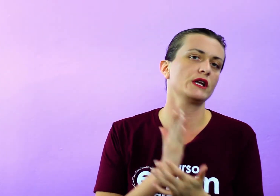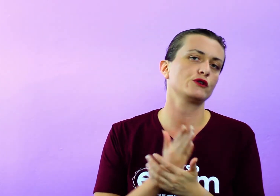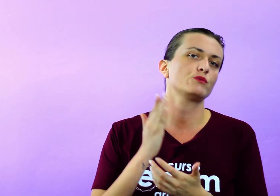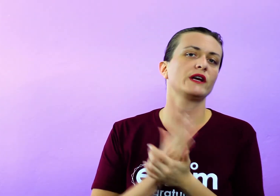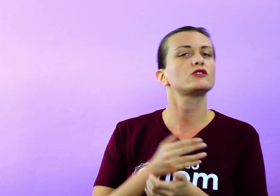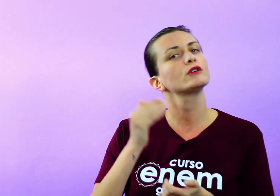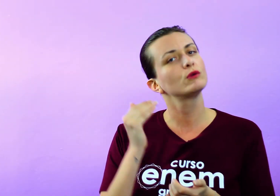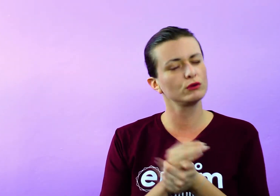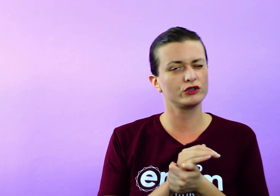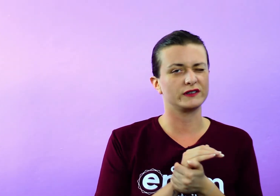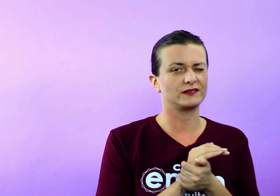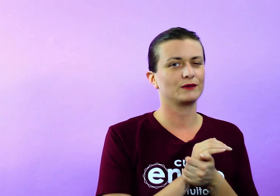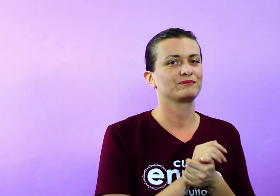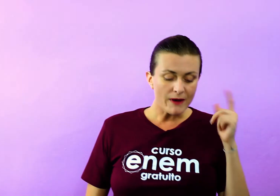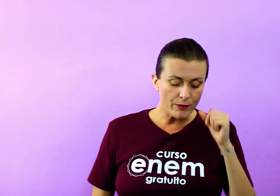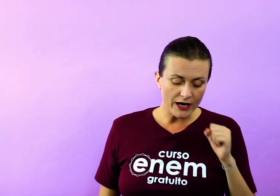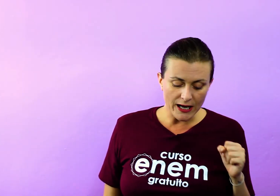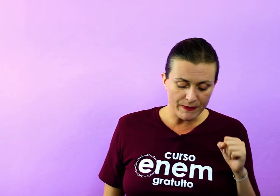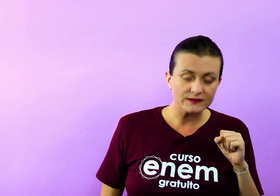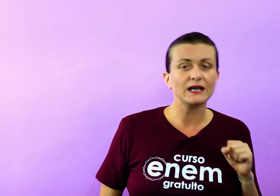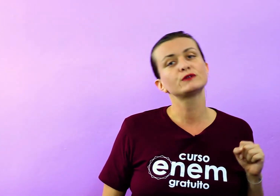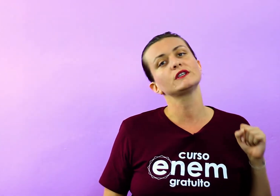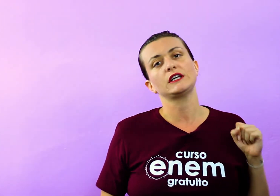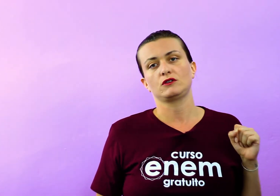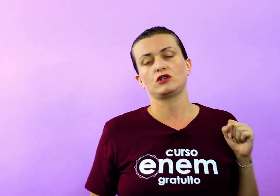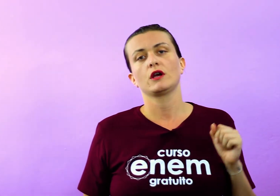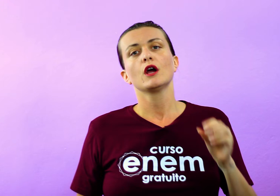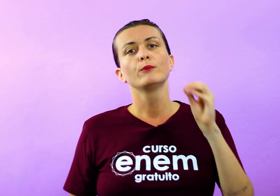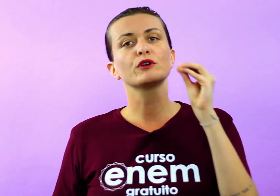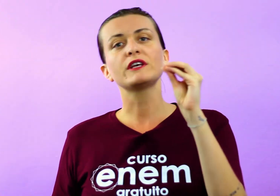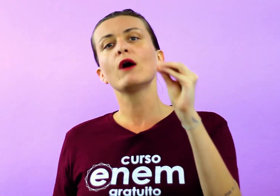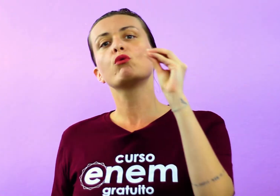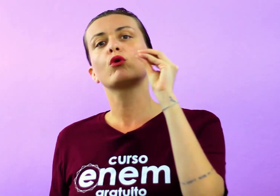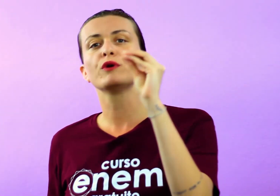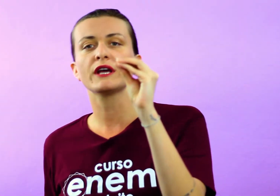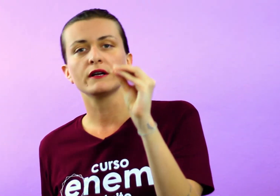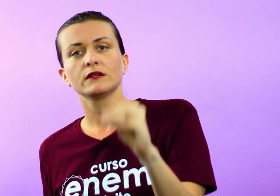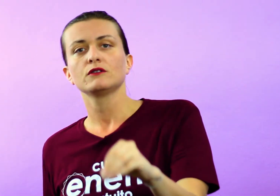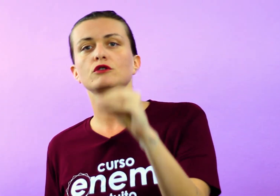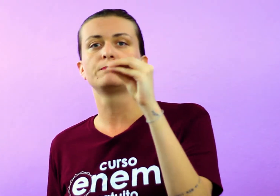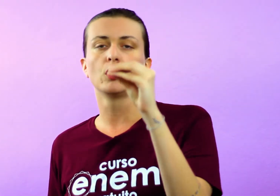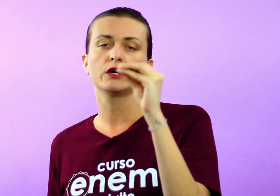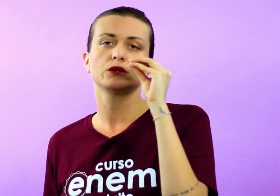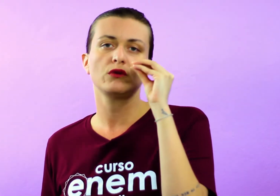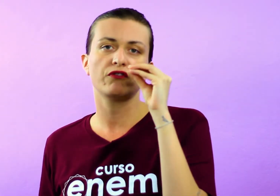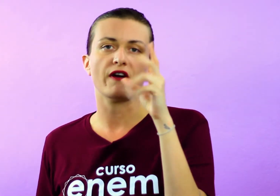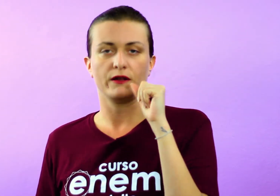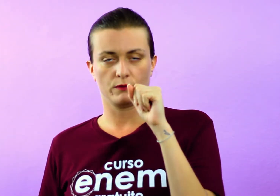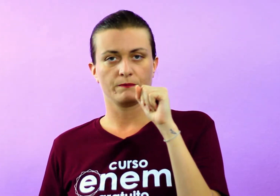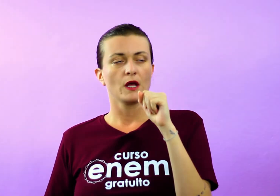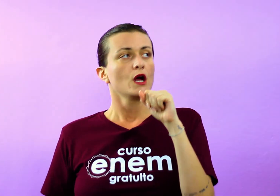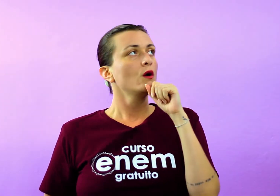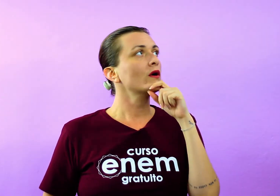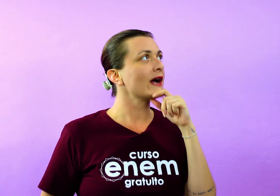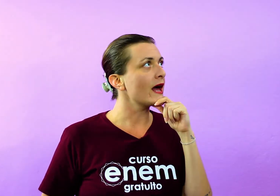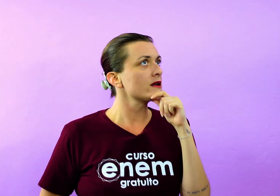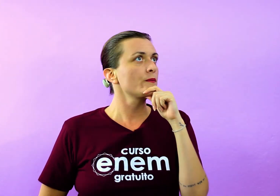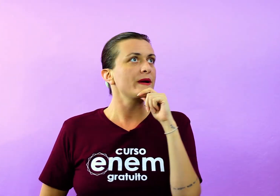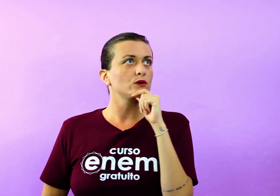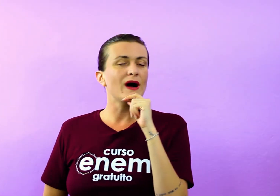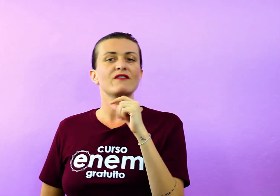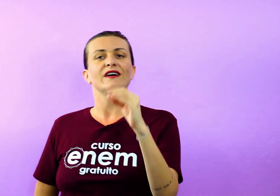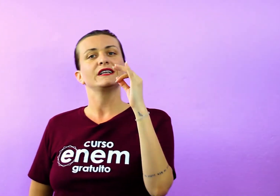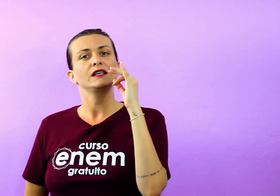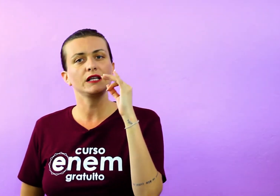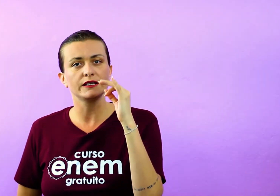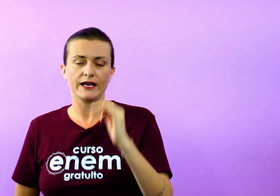predominantemente cultista. Mas bora lá pensar o seguinte. Por que é o cunha de boca do inferno? O cara